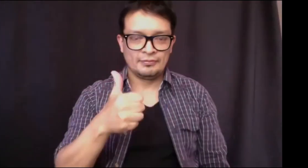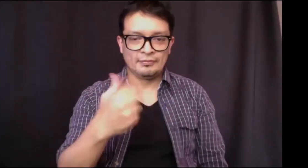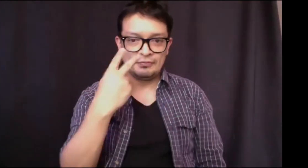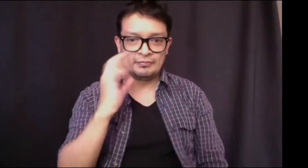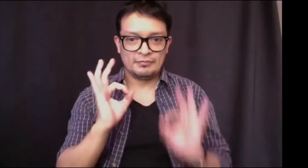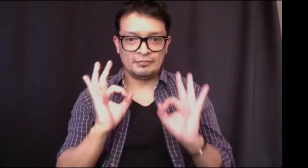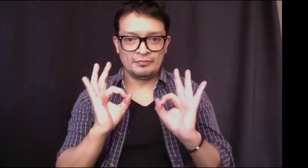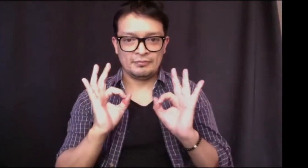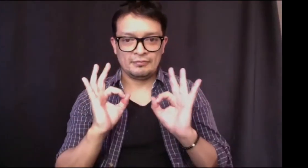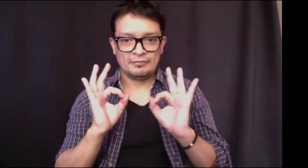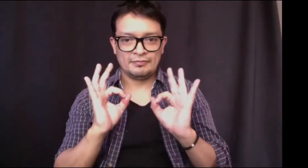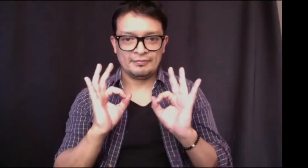bien, bien ¿me puedes observar bien?